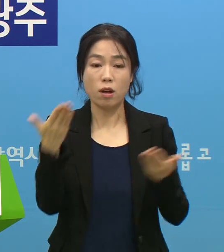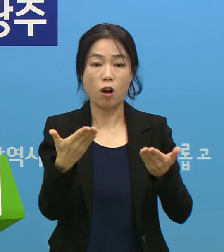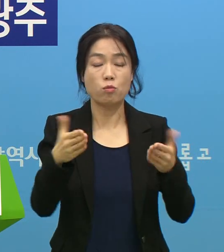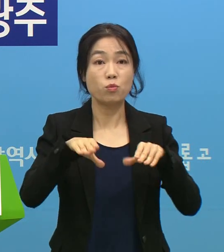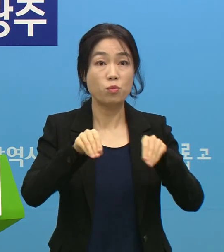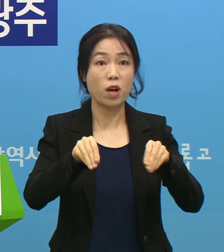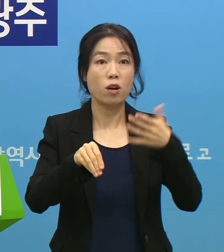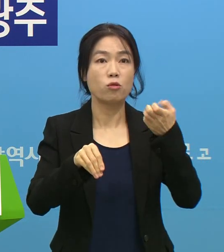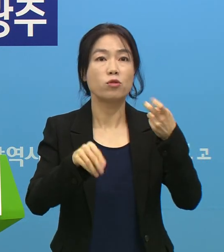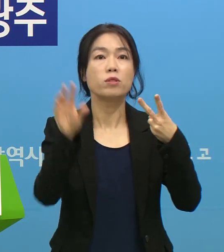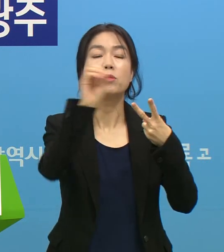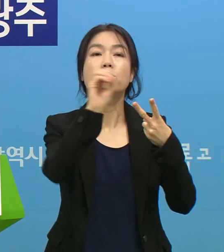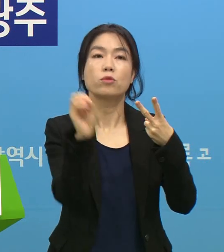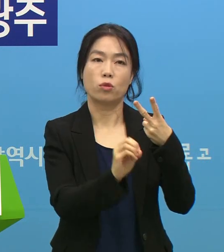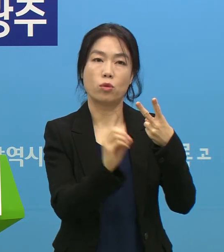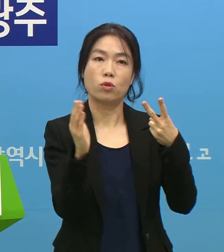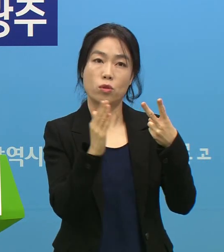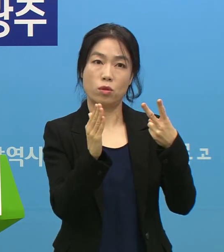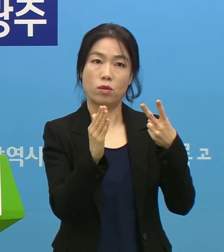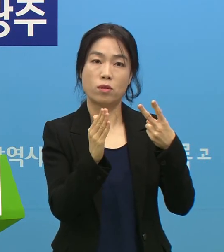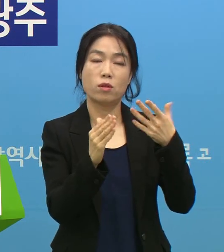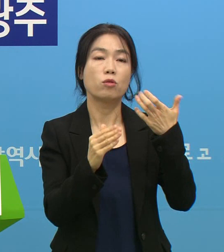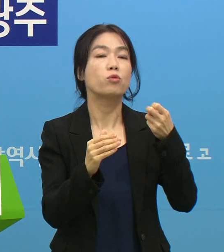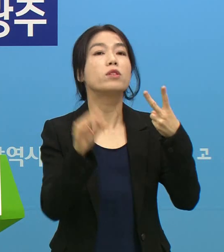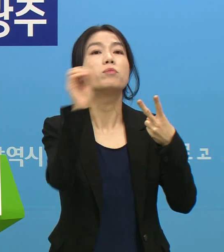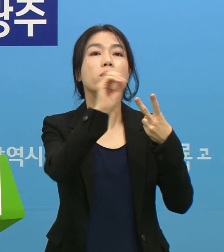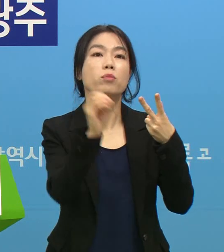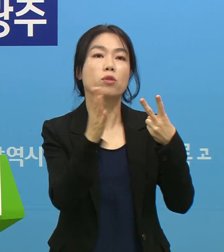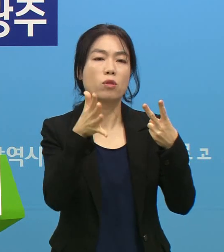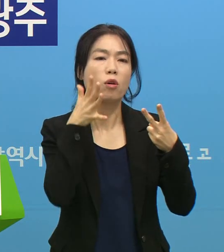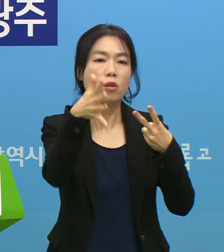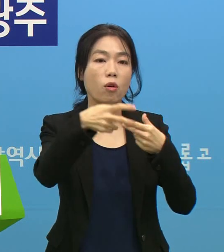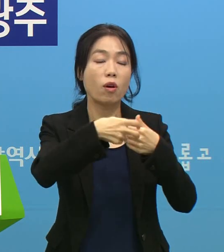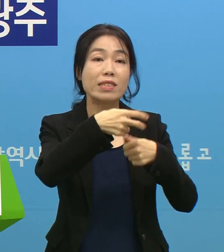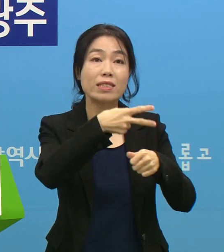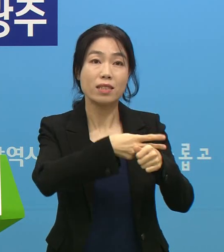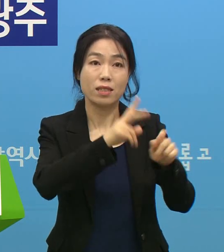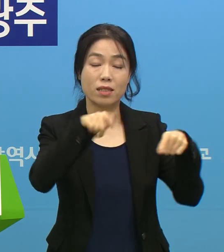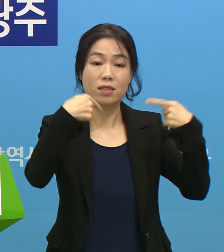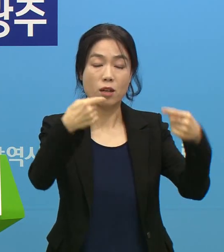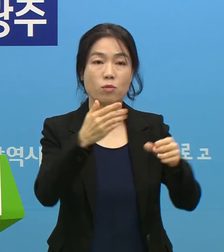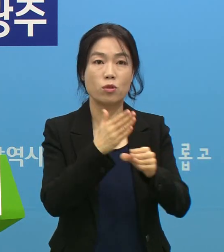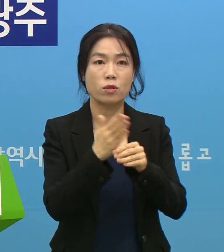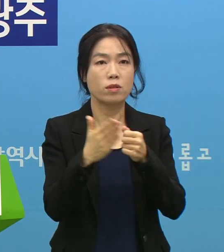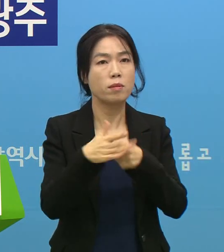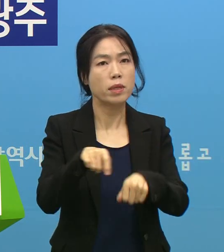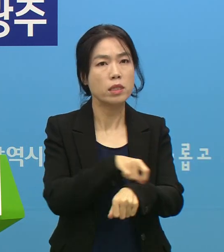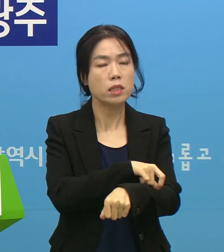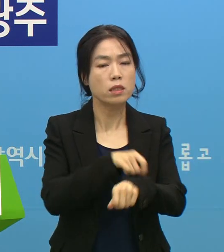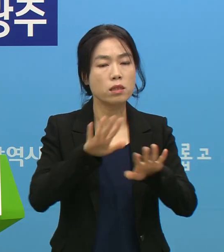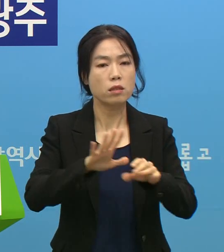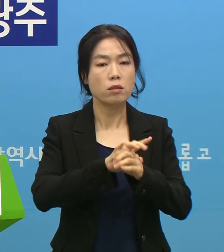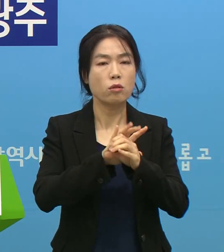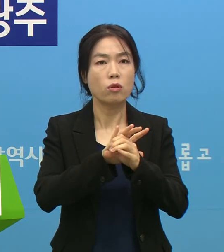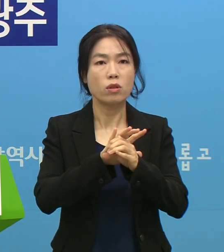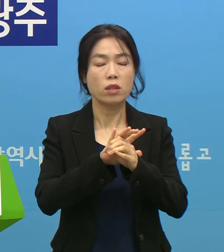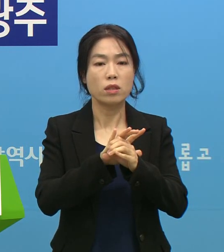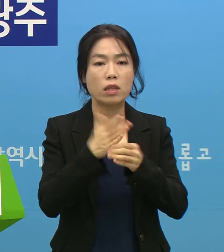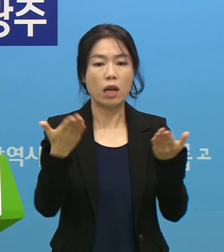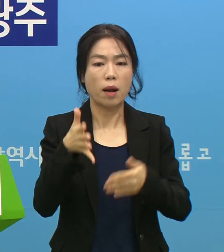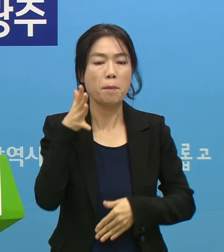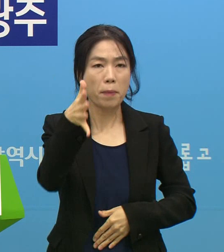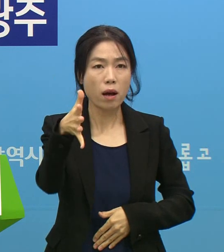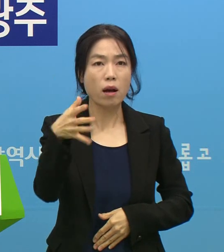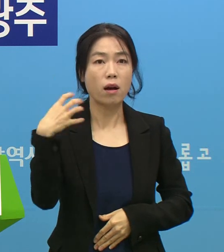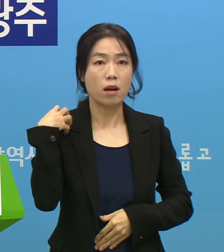비율은 92% 정도입니다. 92% 전공의들이 참여하고 있습니다. 그래서 특히 지금 코로나 업무를 전담하고